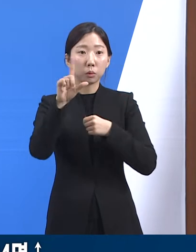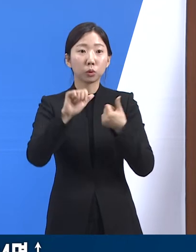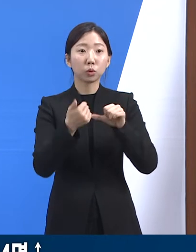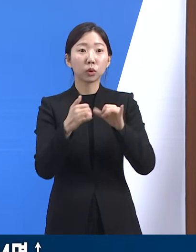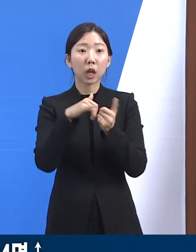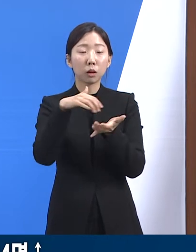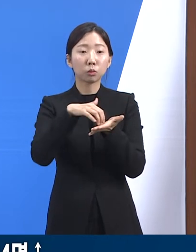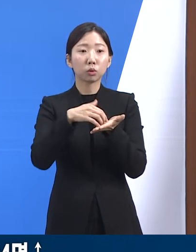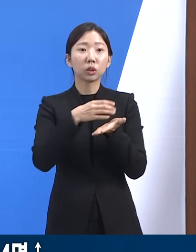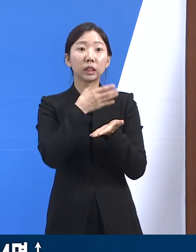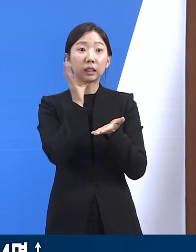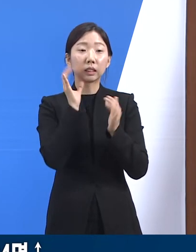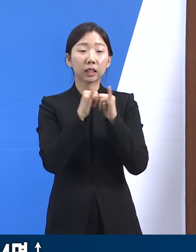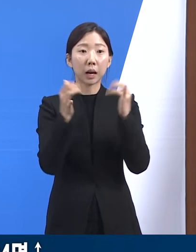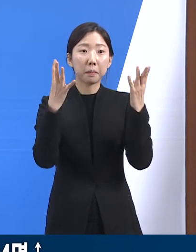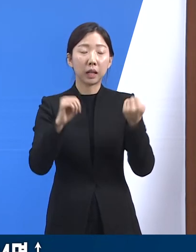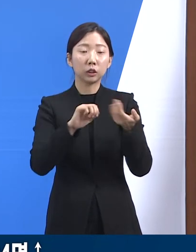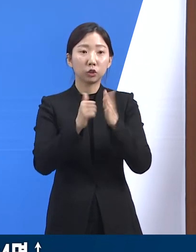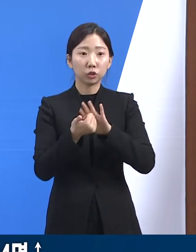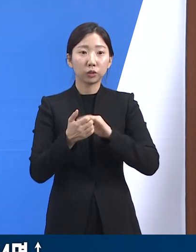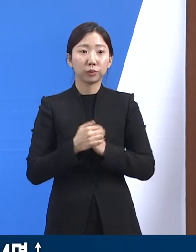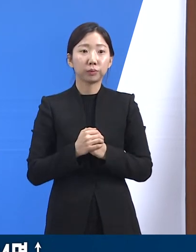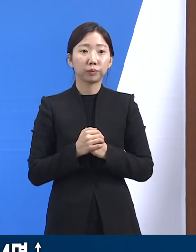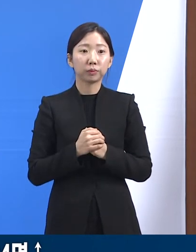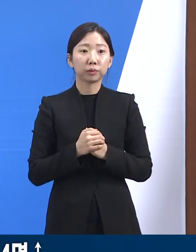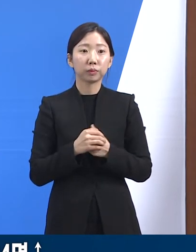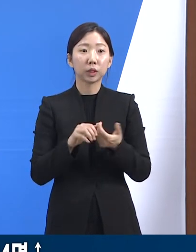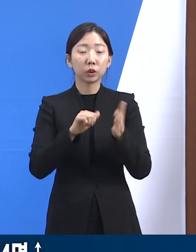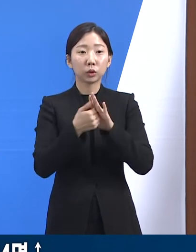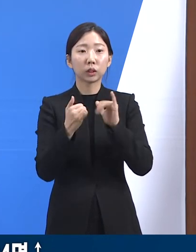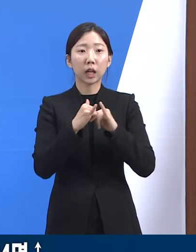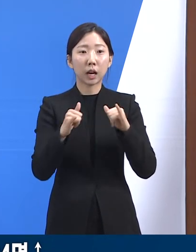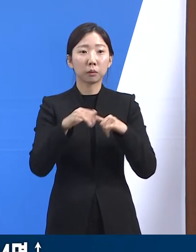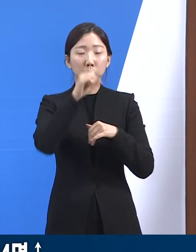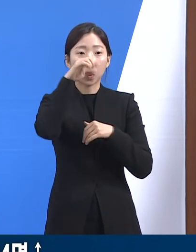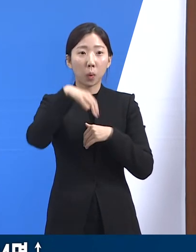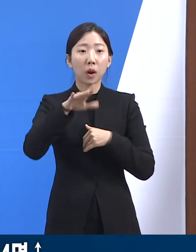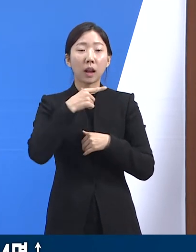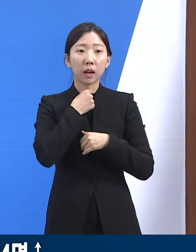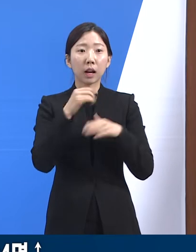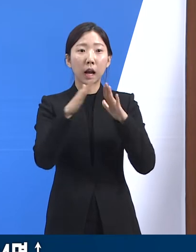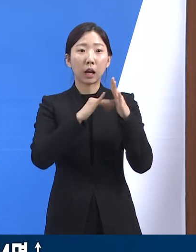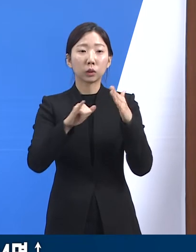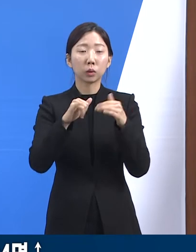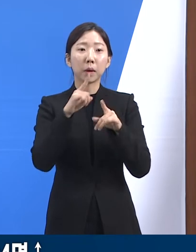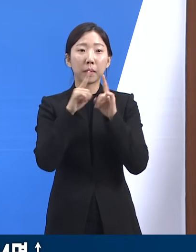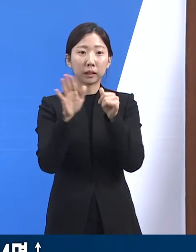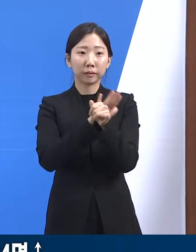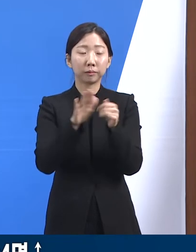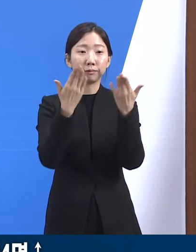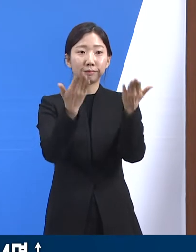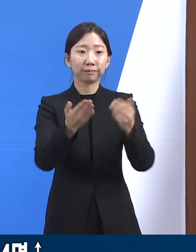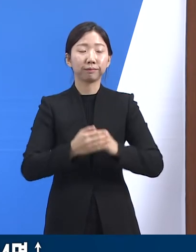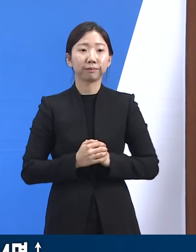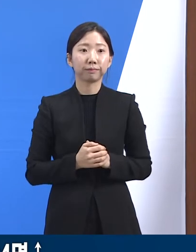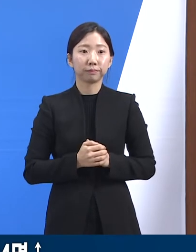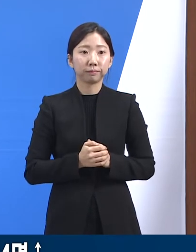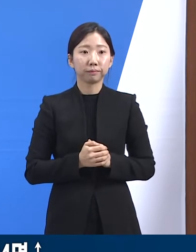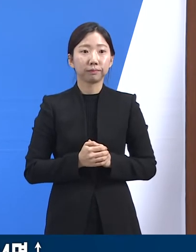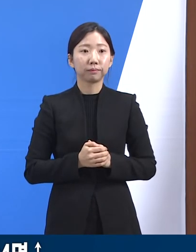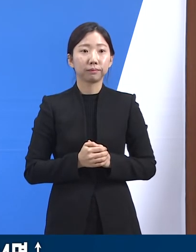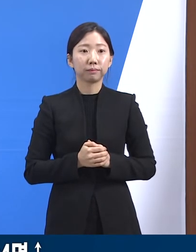사망자가 고령층에서 발생하고 있습니다. 상가 고인의 명복을 빌며 유가족분들께 깊은 애도의 말씀을 드립니다.